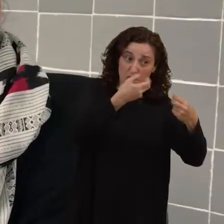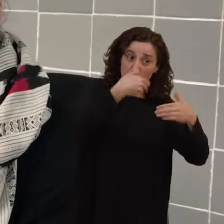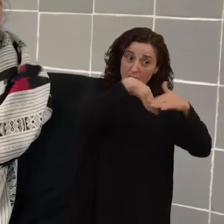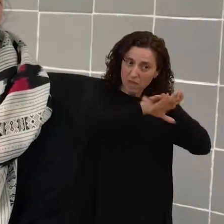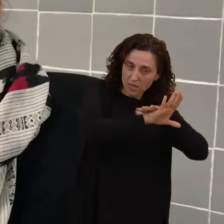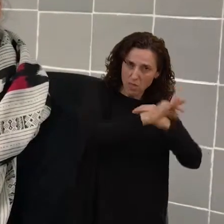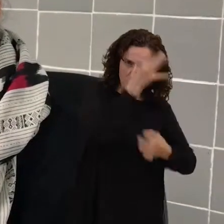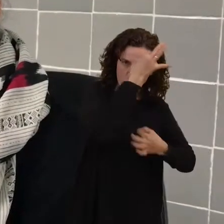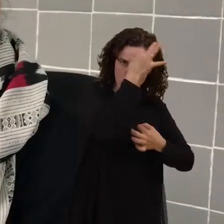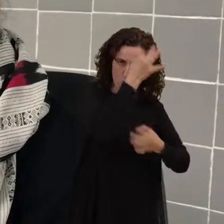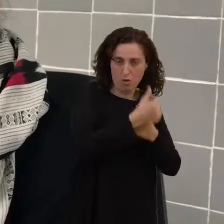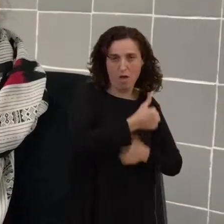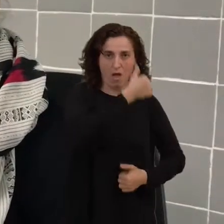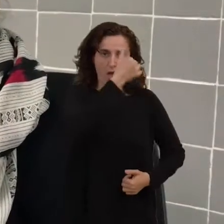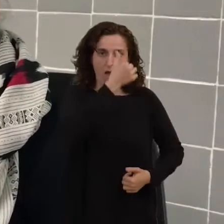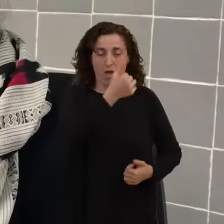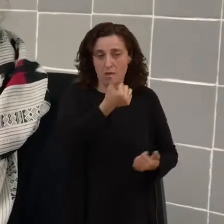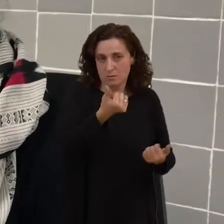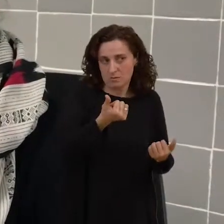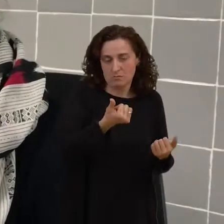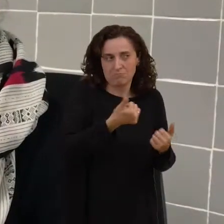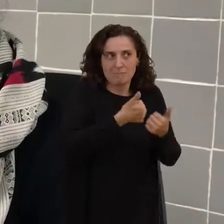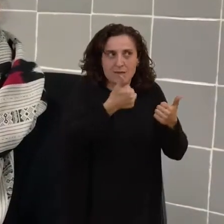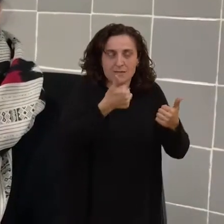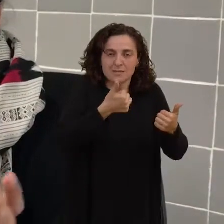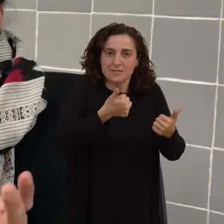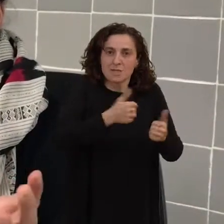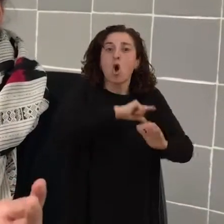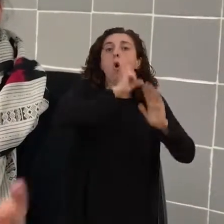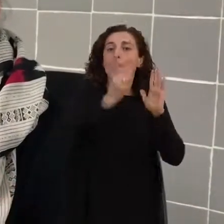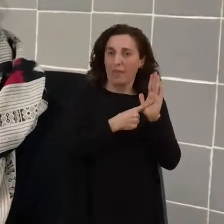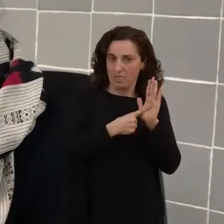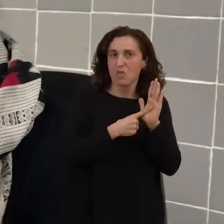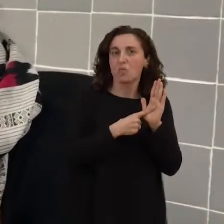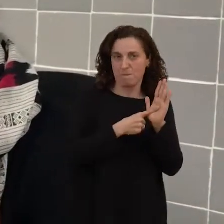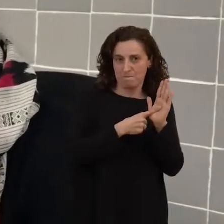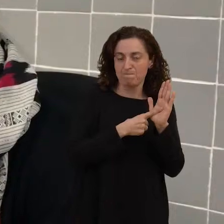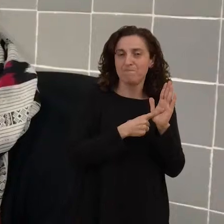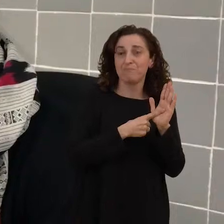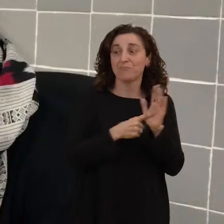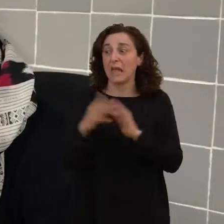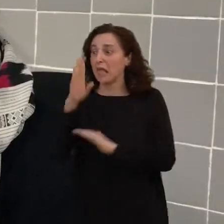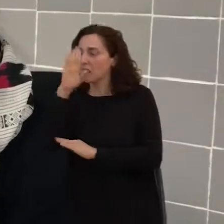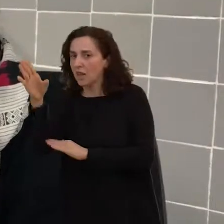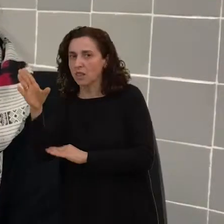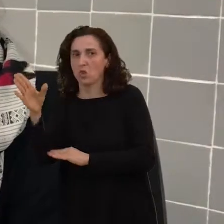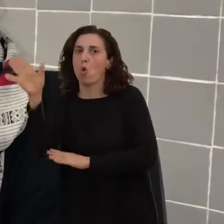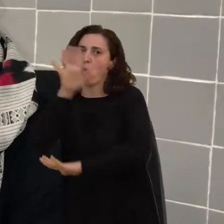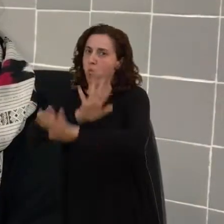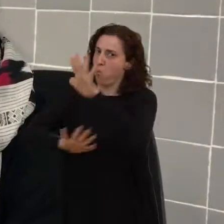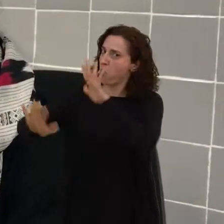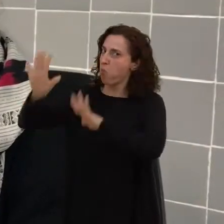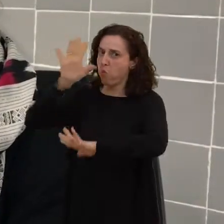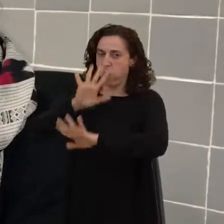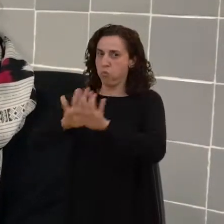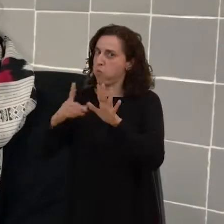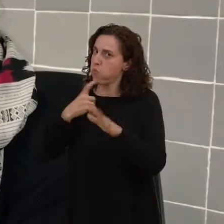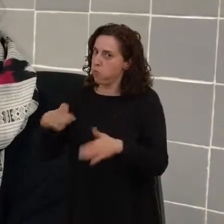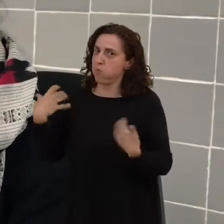todo más completo, en directo es mucho más complicado, porque